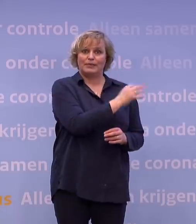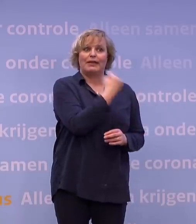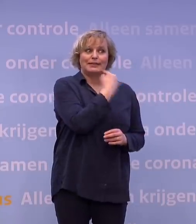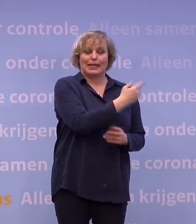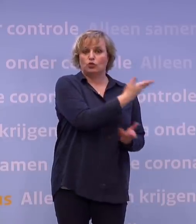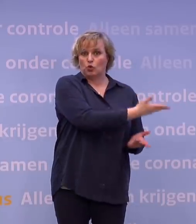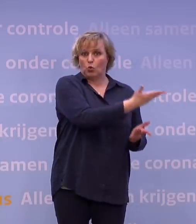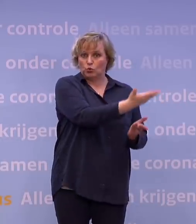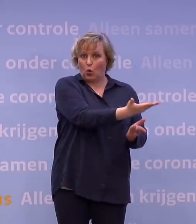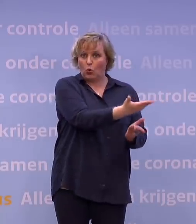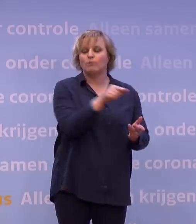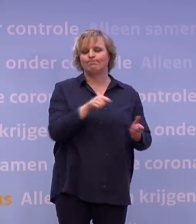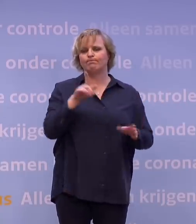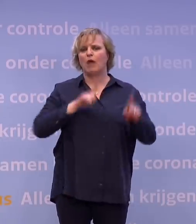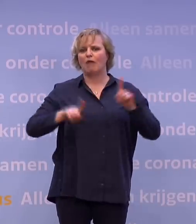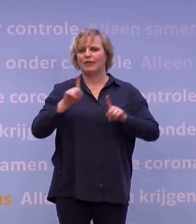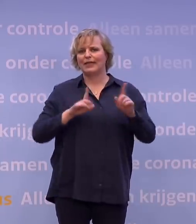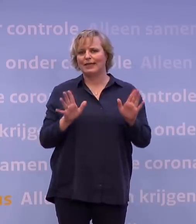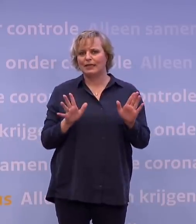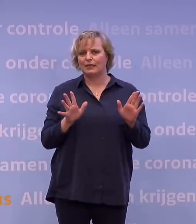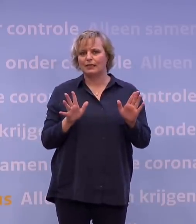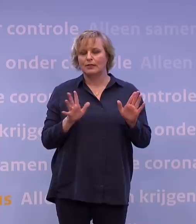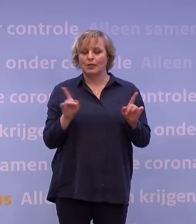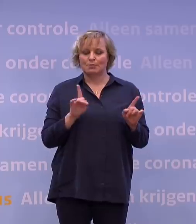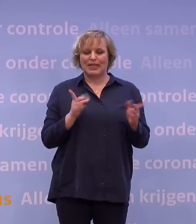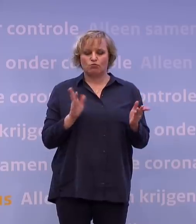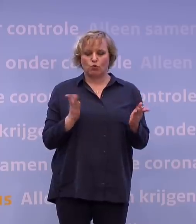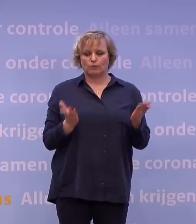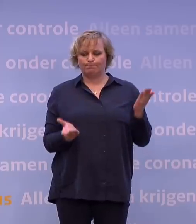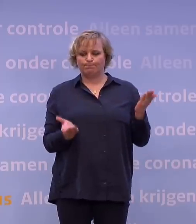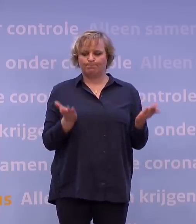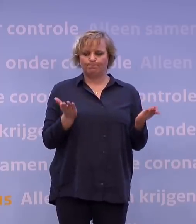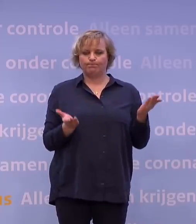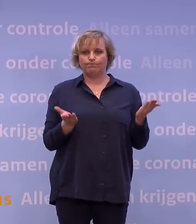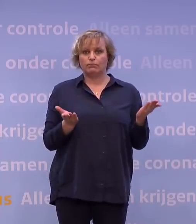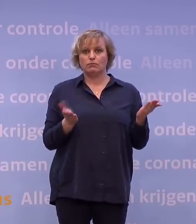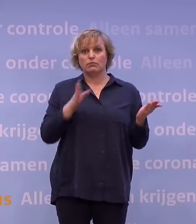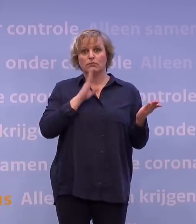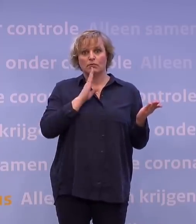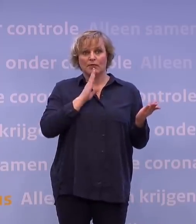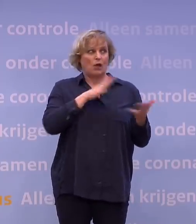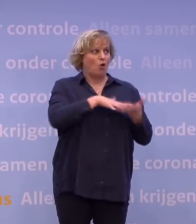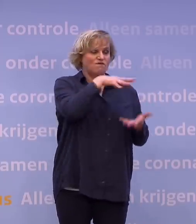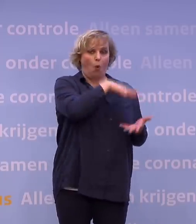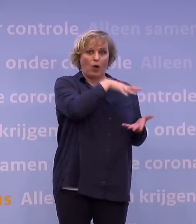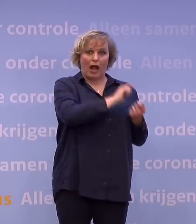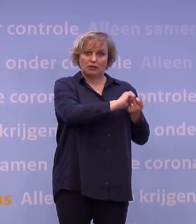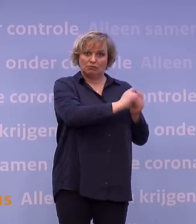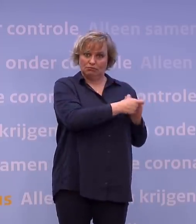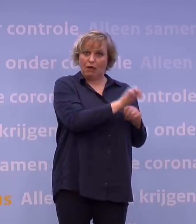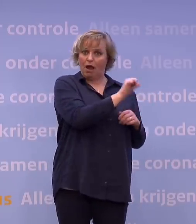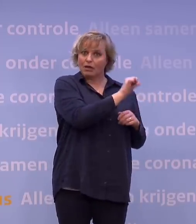Want het is uiteindelijk een afweging. Het is namelijk een afweging tussen ga ik, doordat ik op deze manier een ander voorraadbeheer kan doen, ga ik